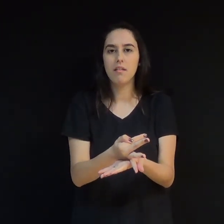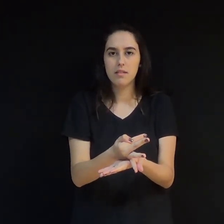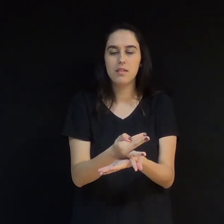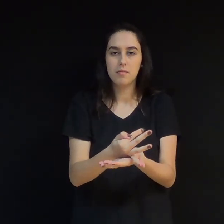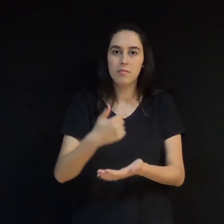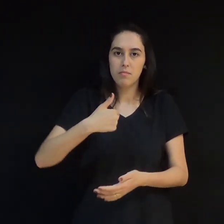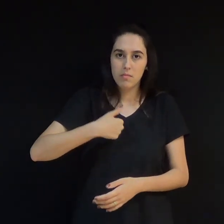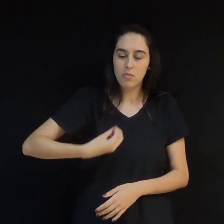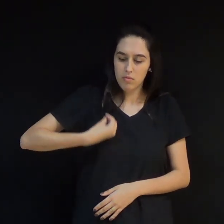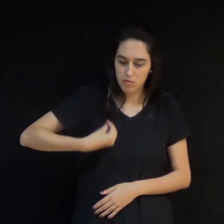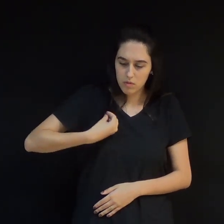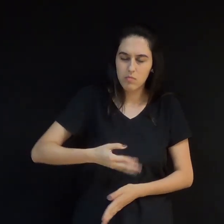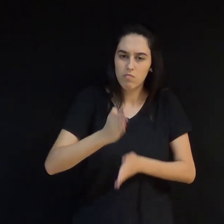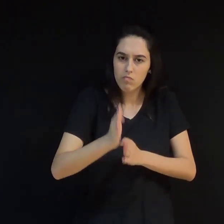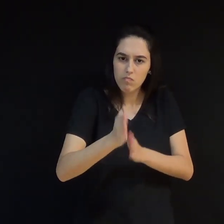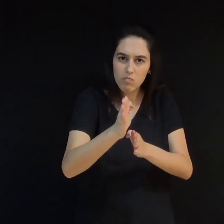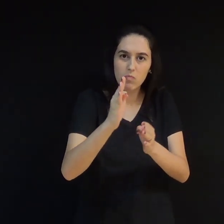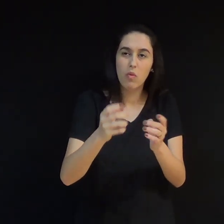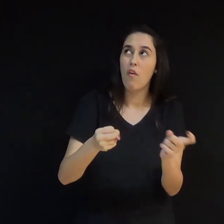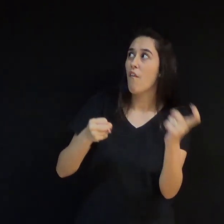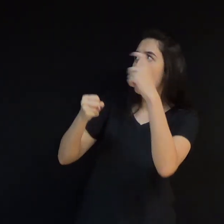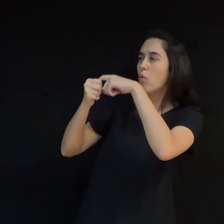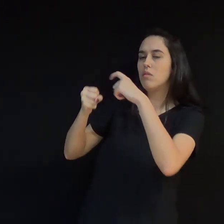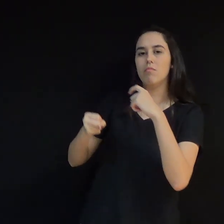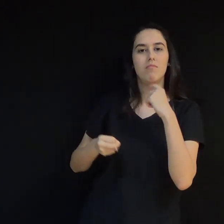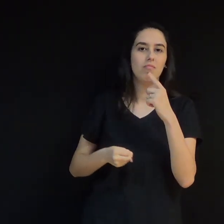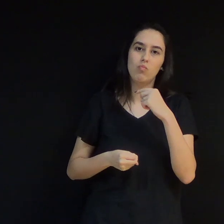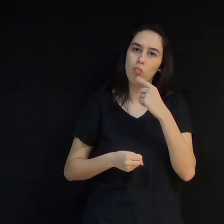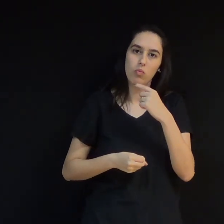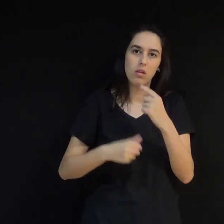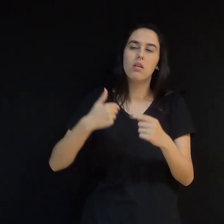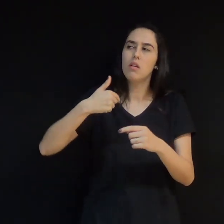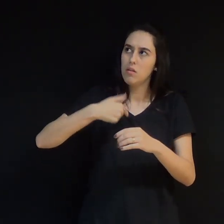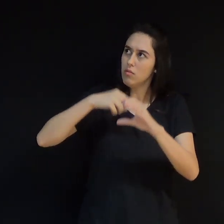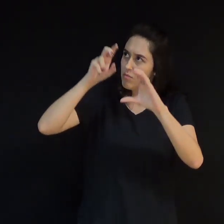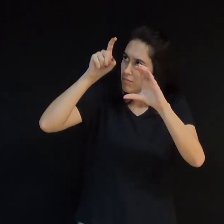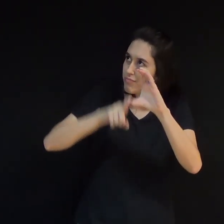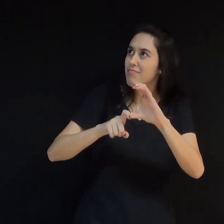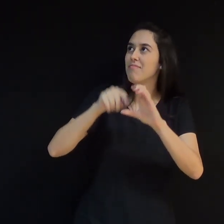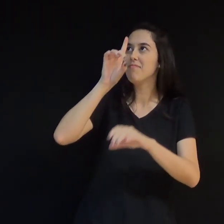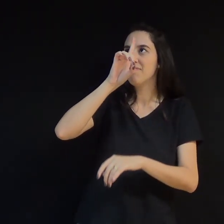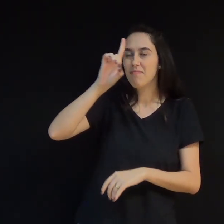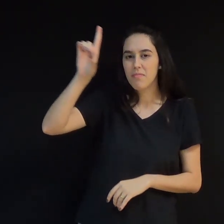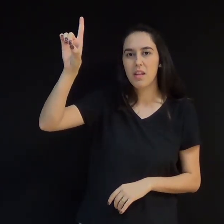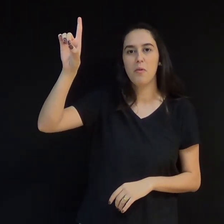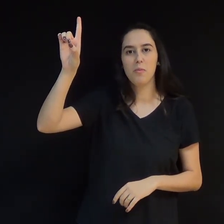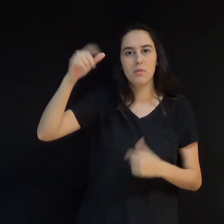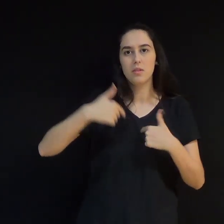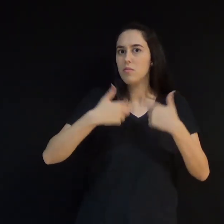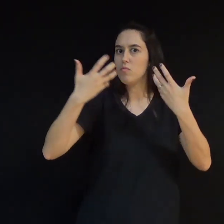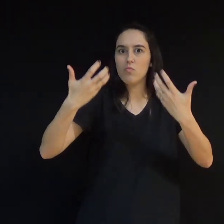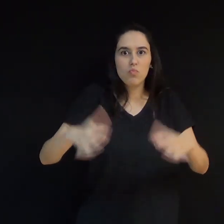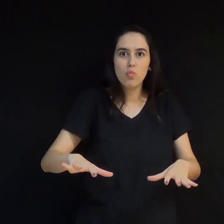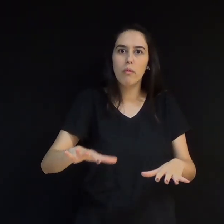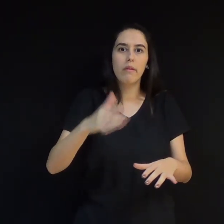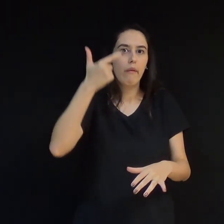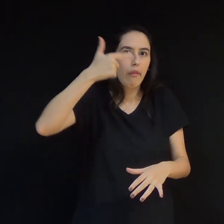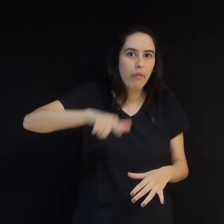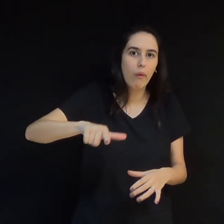Eu havia trilhado o caminho sem volta da dependência total do Senhor e não queria reconstruir as pontes que me